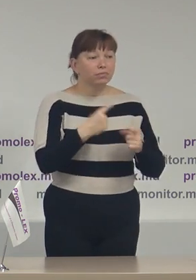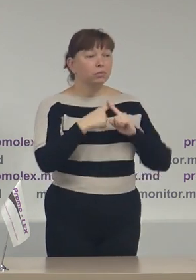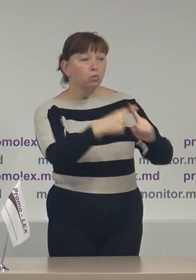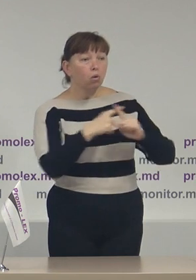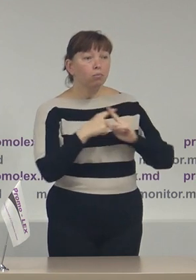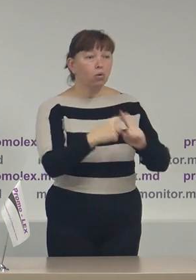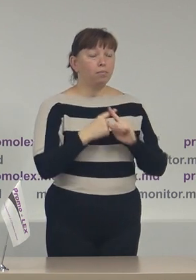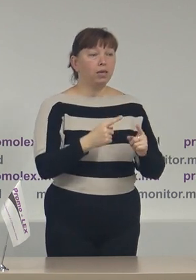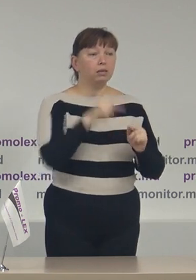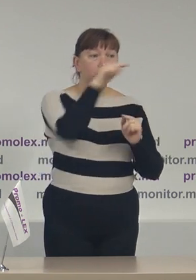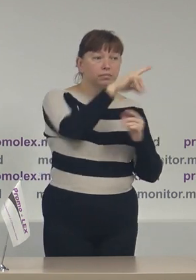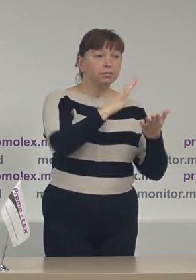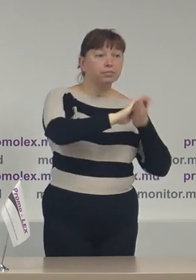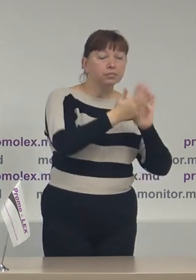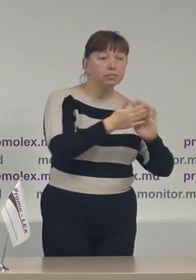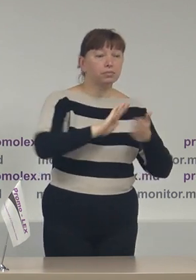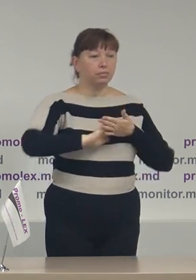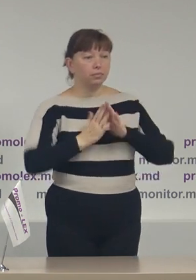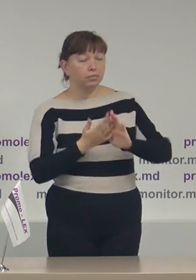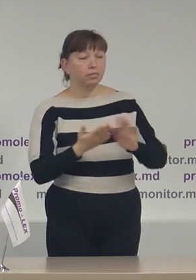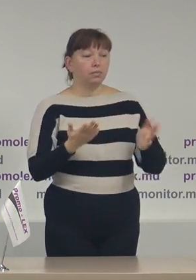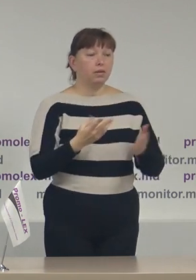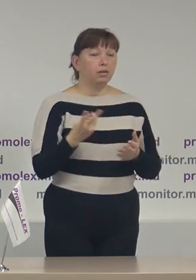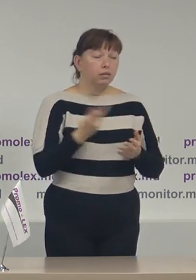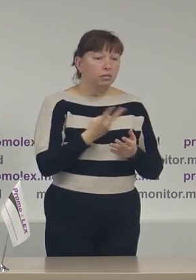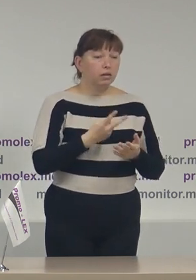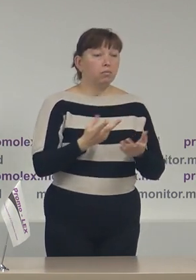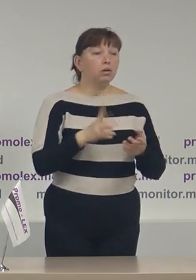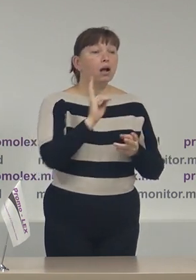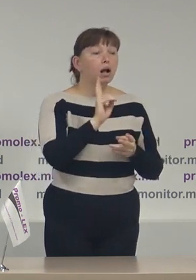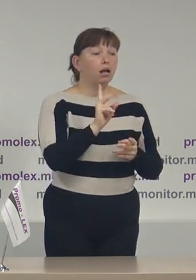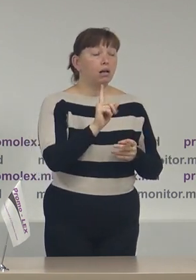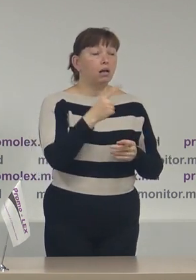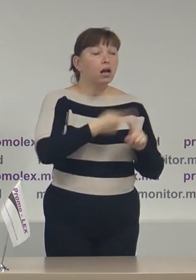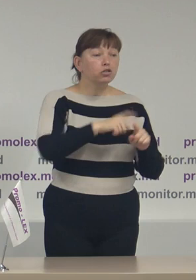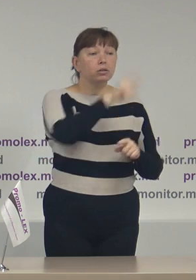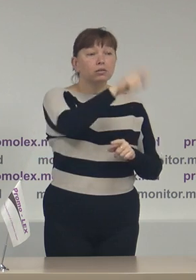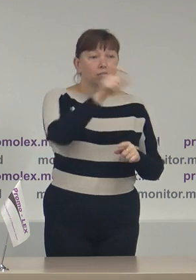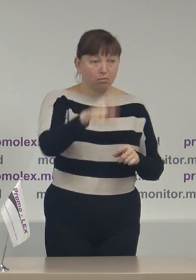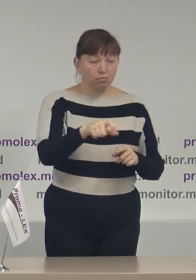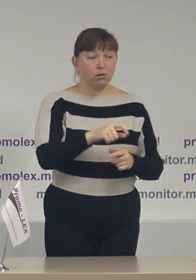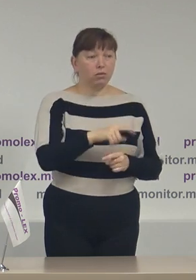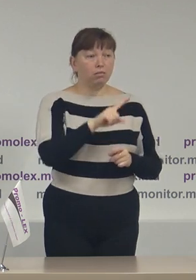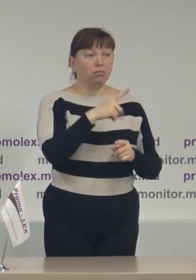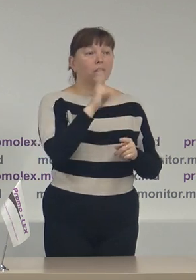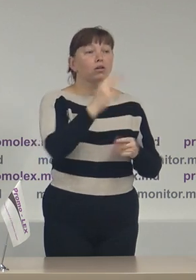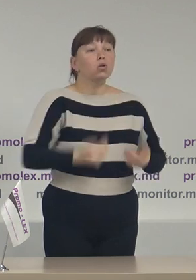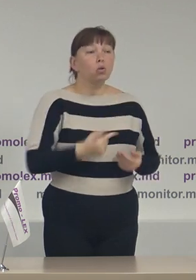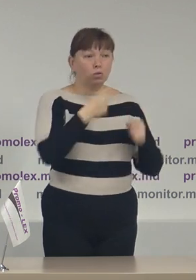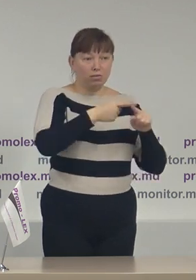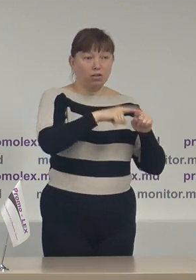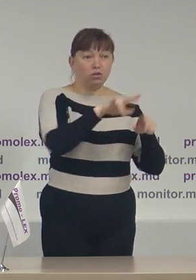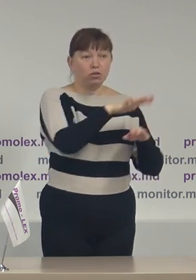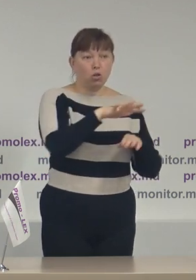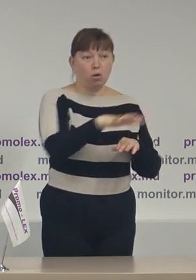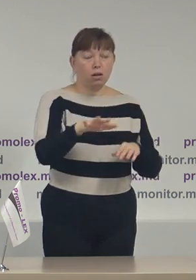autoritățile publice, autoritățile administrației publice locale, locuitorii din aceste localități așa încât